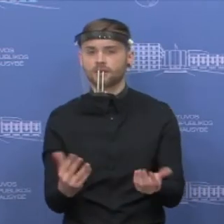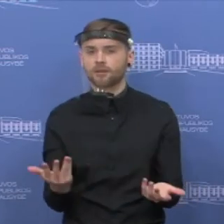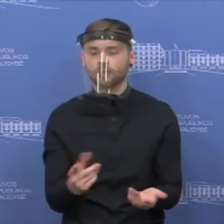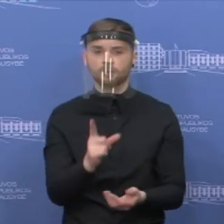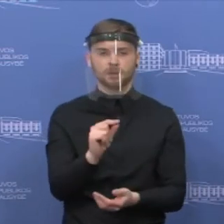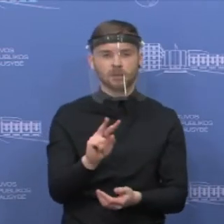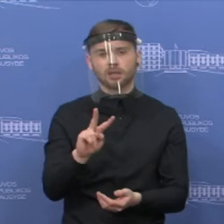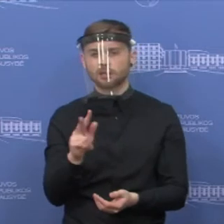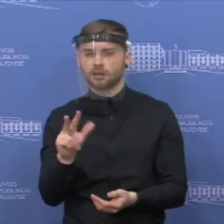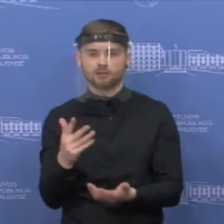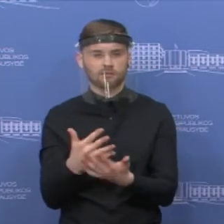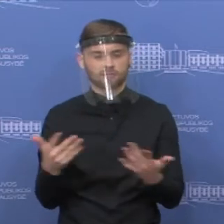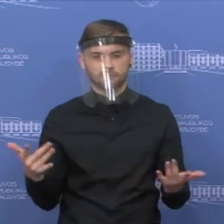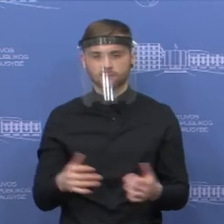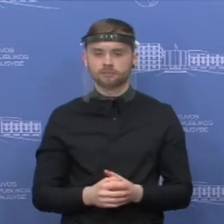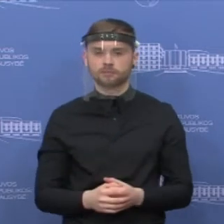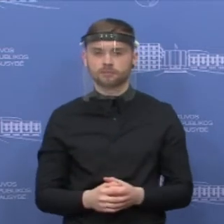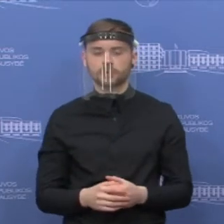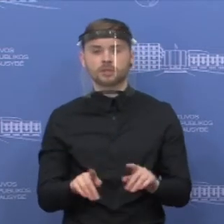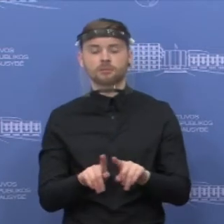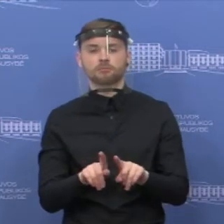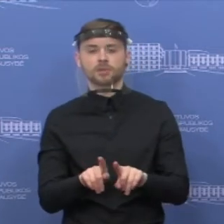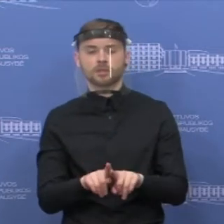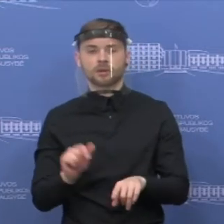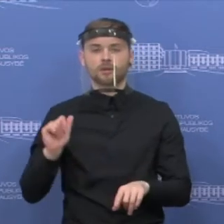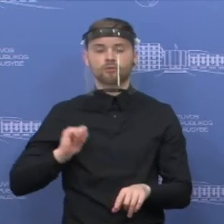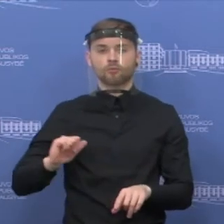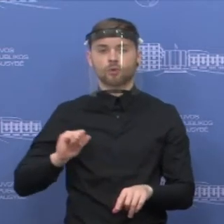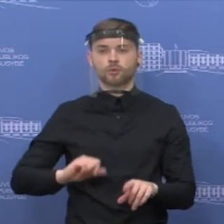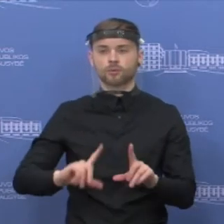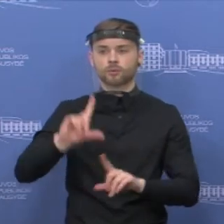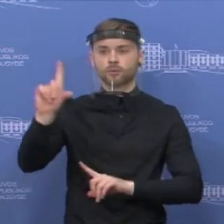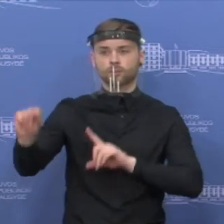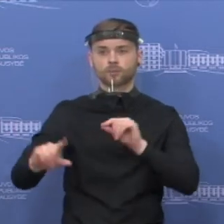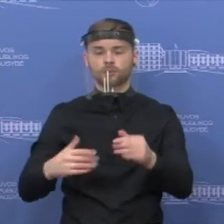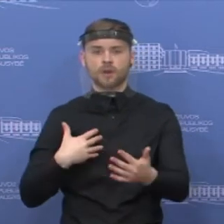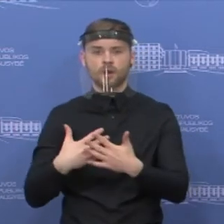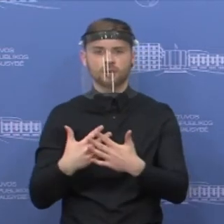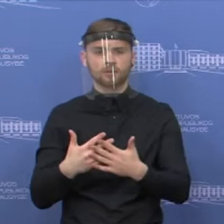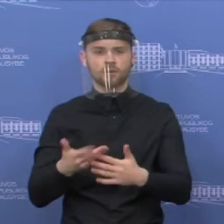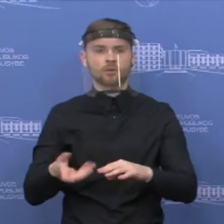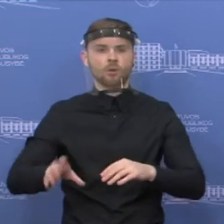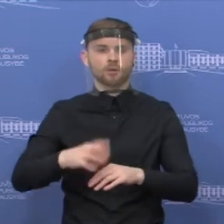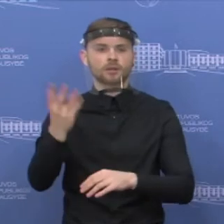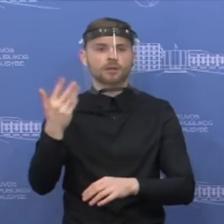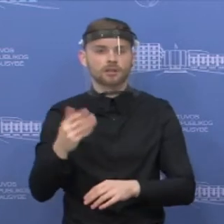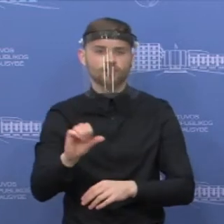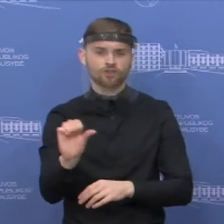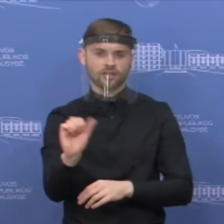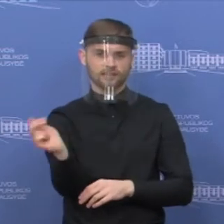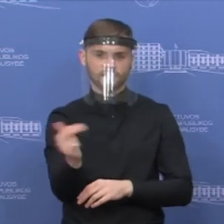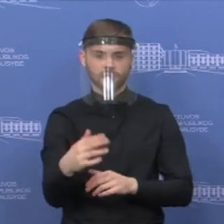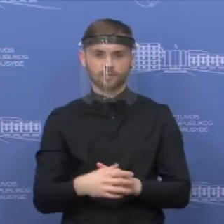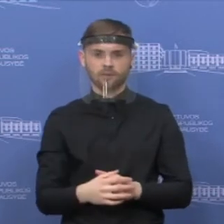Kaip rodo praktika, piliečių išvykimas suaktivėja savaitės pabaigą, o